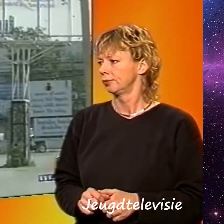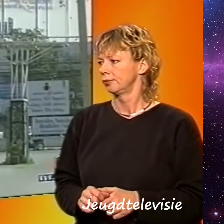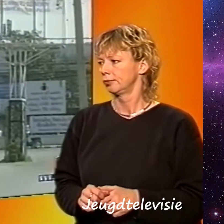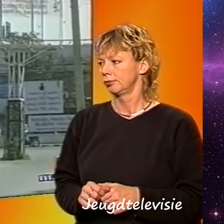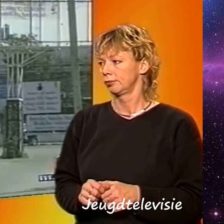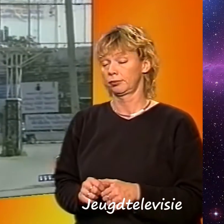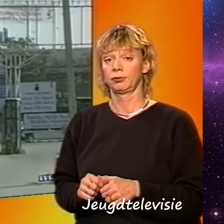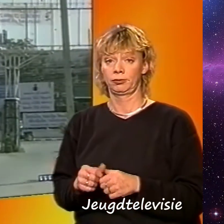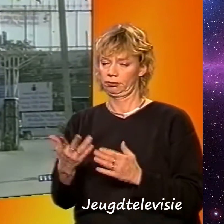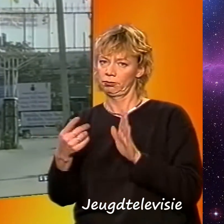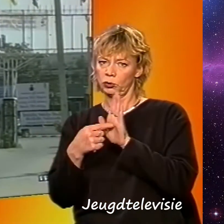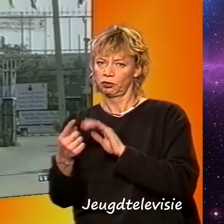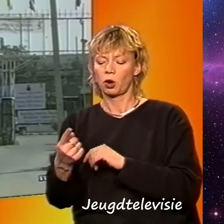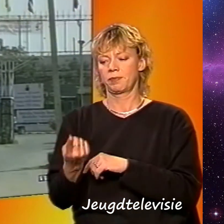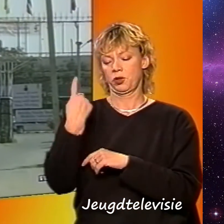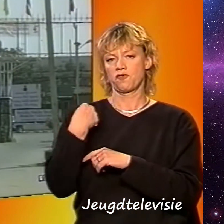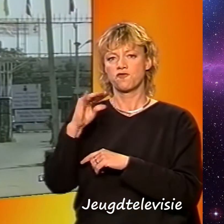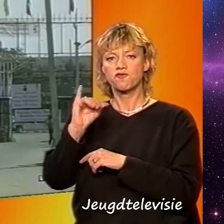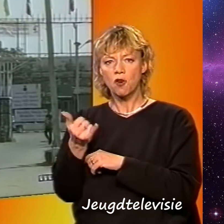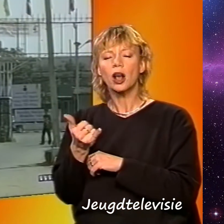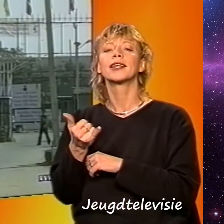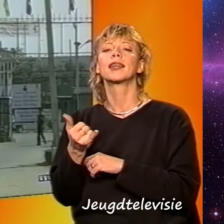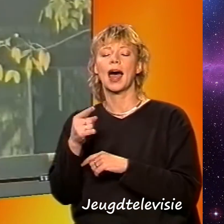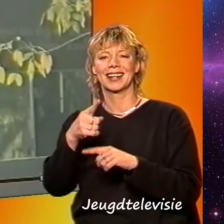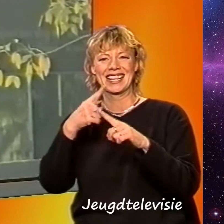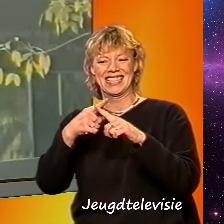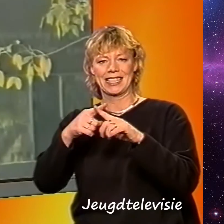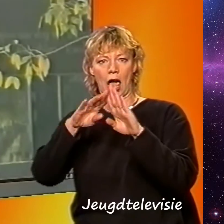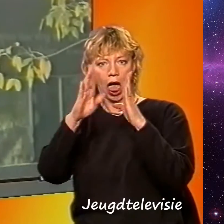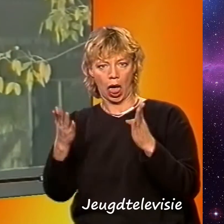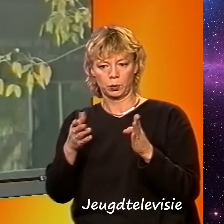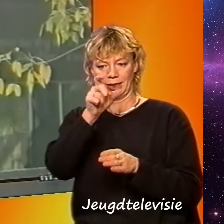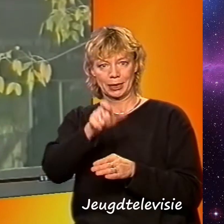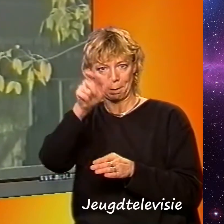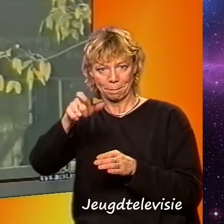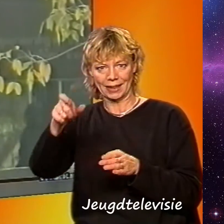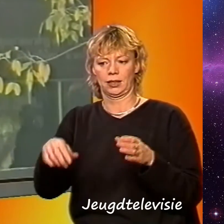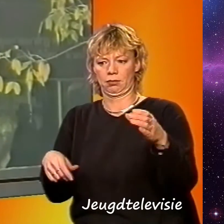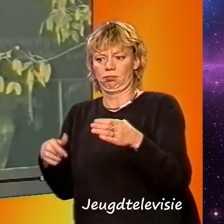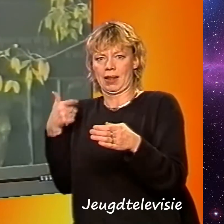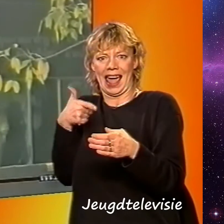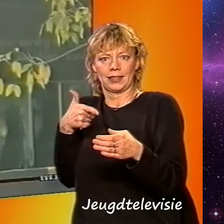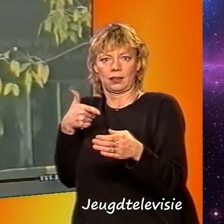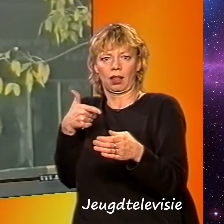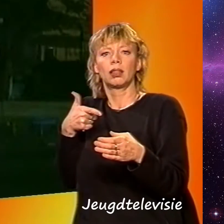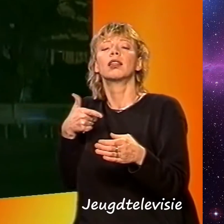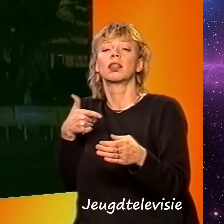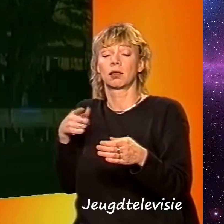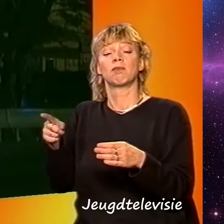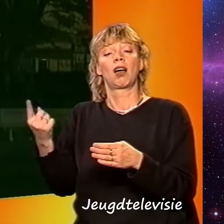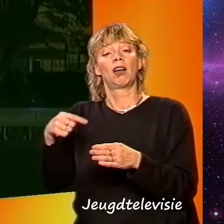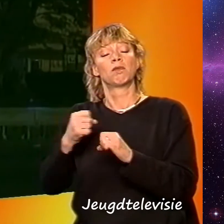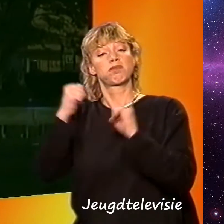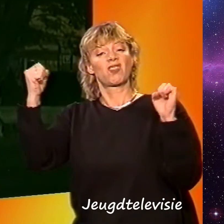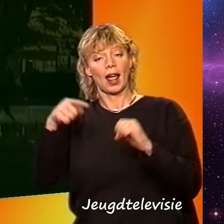Zo gijzelden ze vorig jaar mensen dagenlang in een ziekenhuis. Bij de bevrijding van die mensen werden tien aanhangers van Johnny